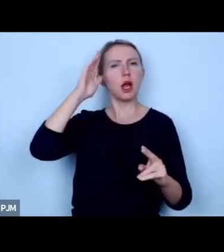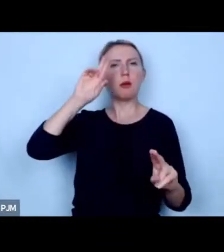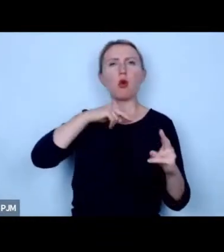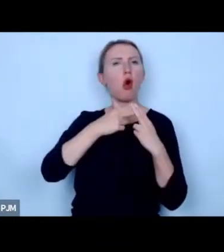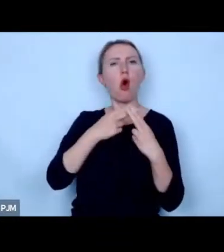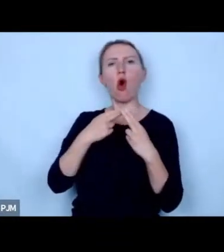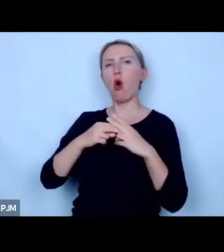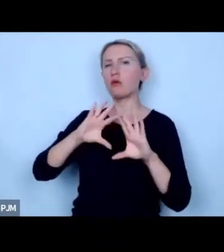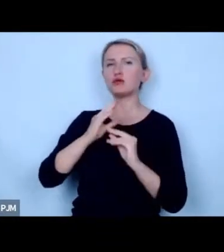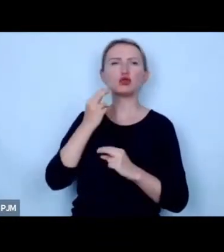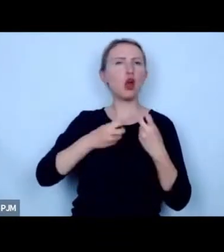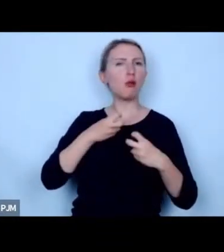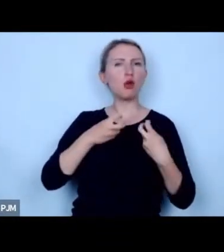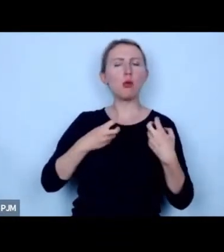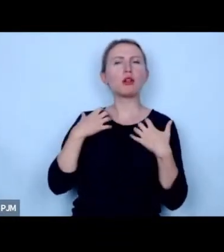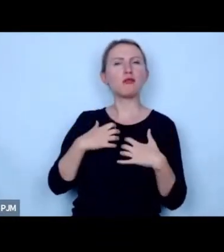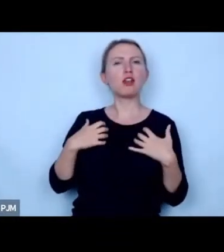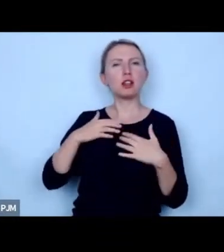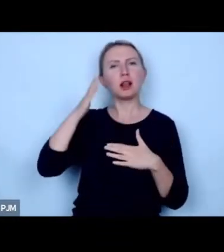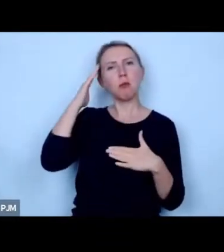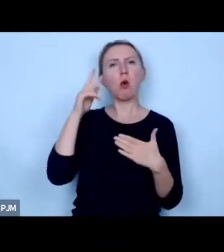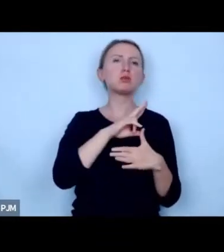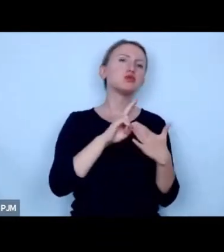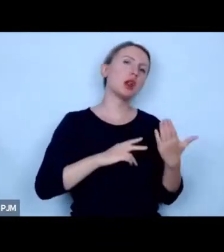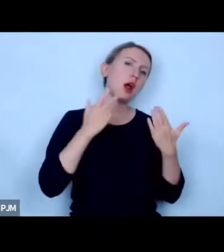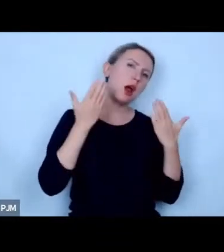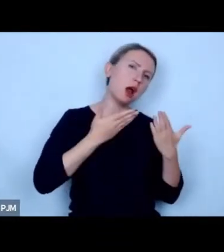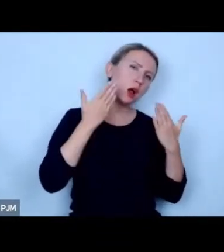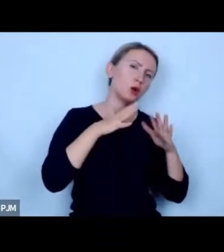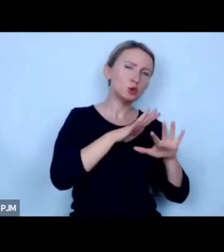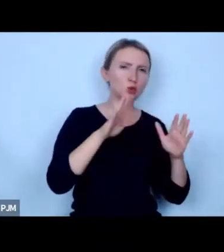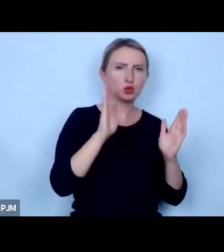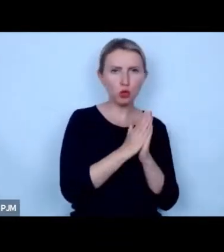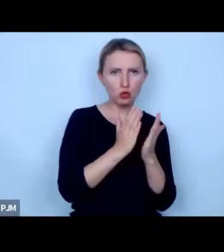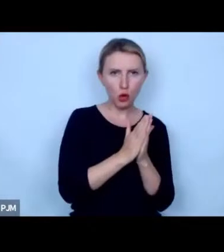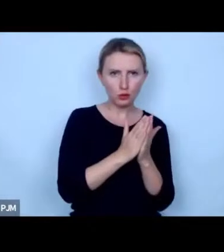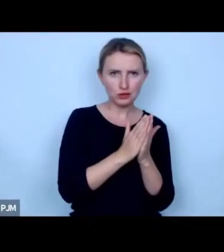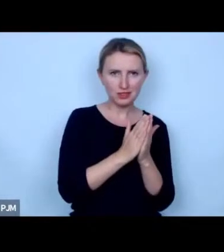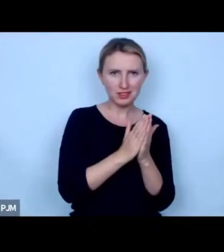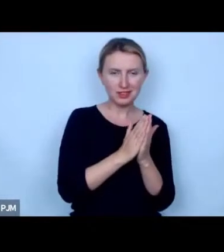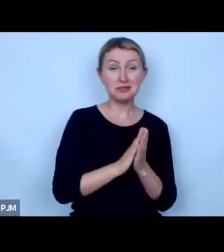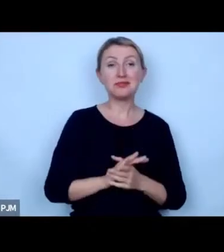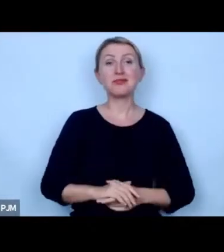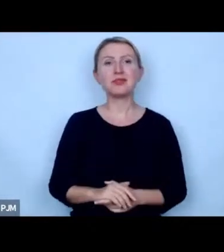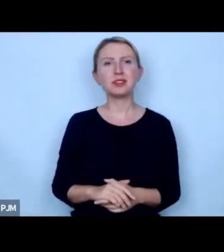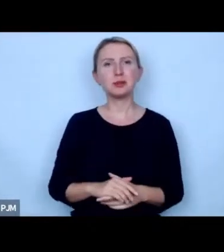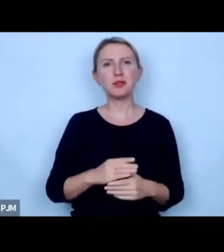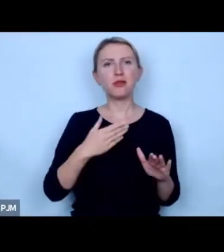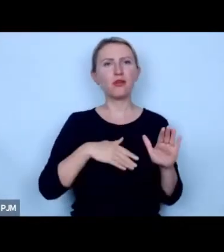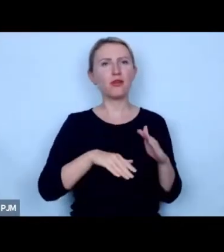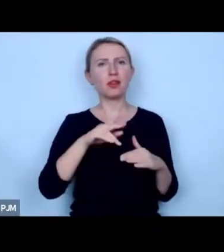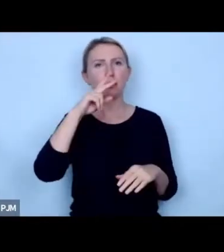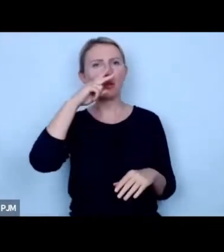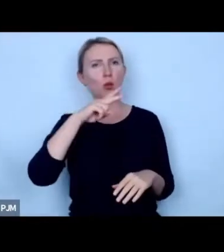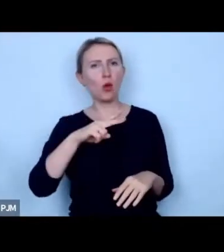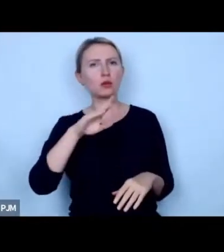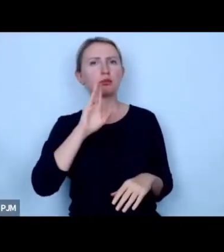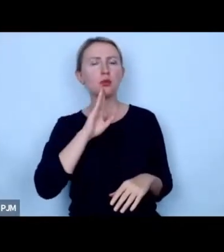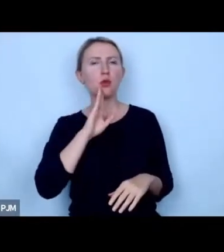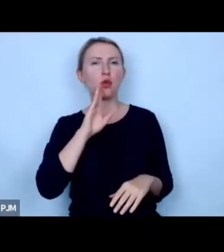wszystkie problemy prozwierzęce bo przeczytała masę lektur i wyjść i spojrzeć trochę oczami